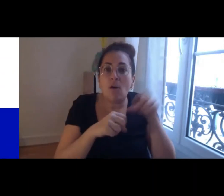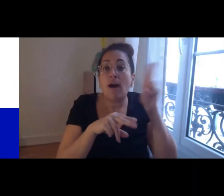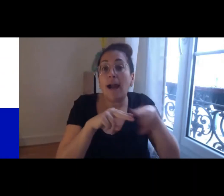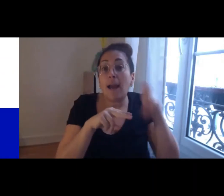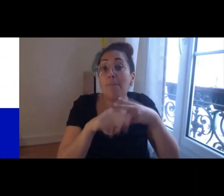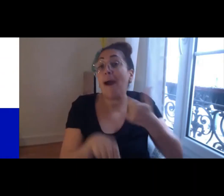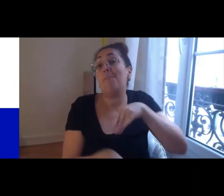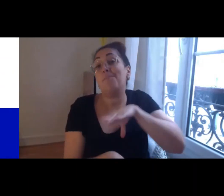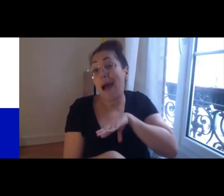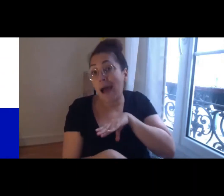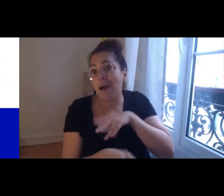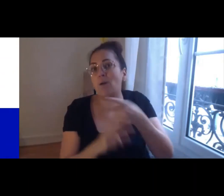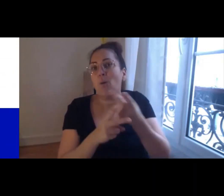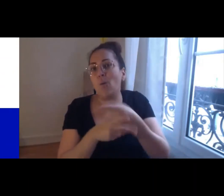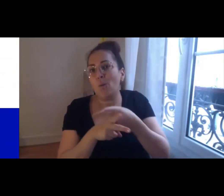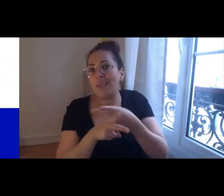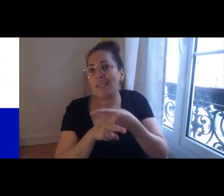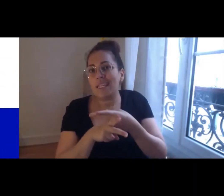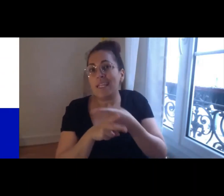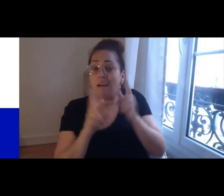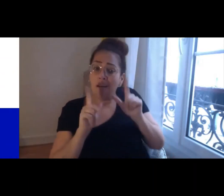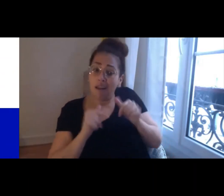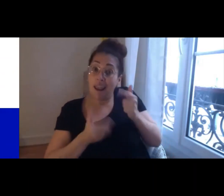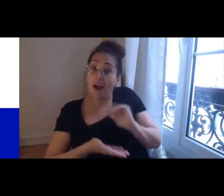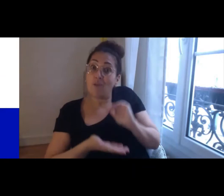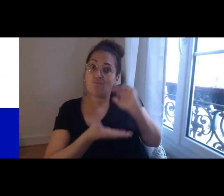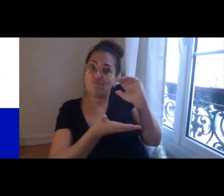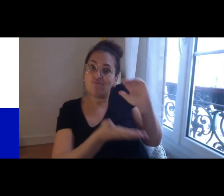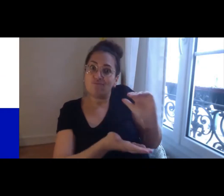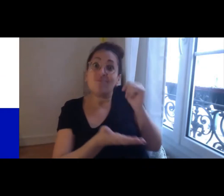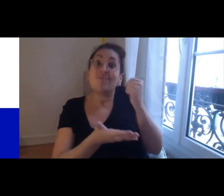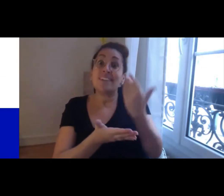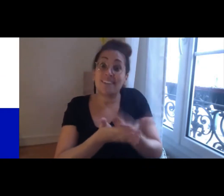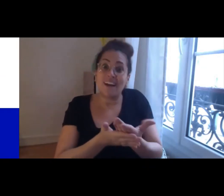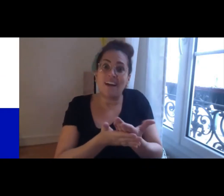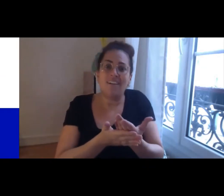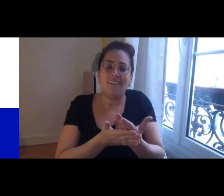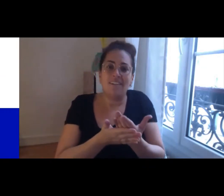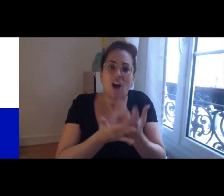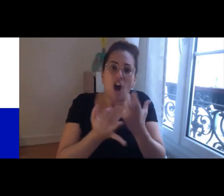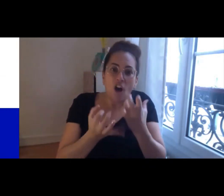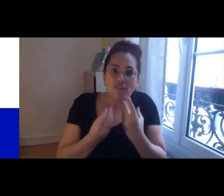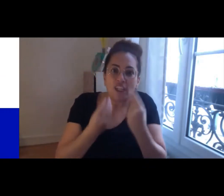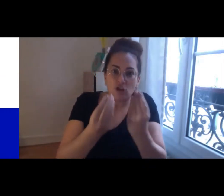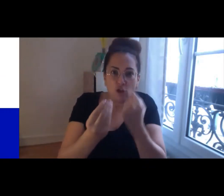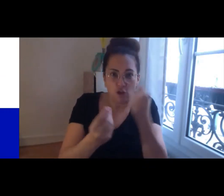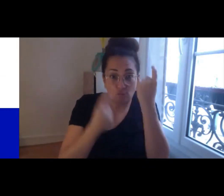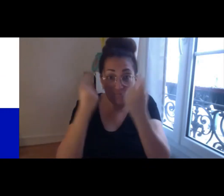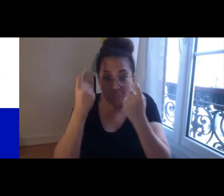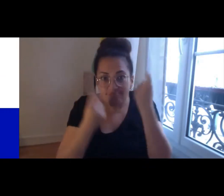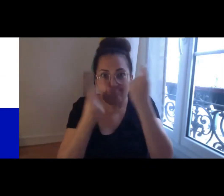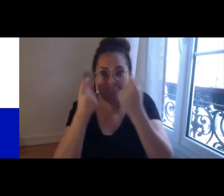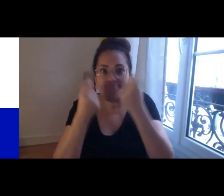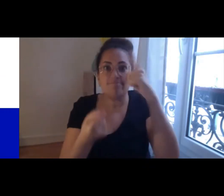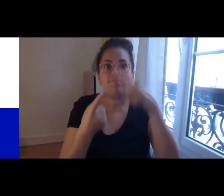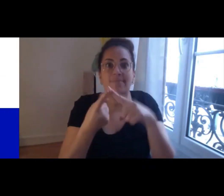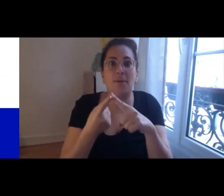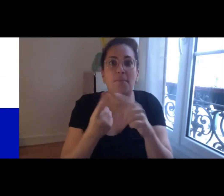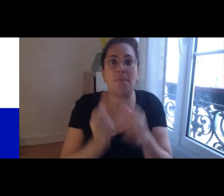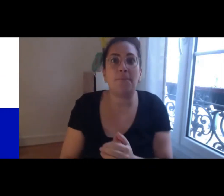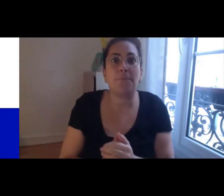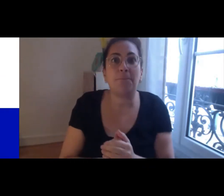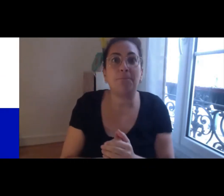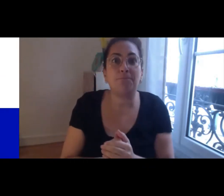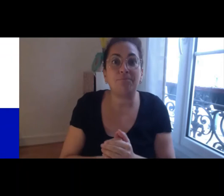intéressant de pouvoir voir le sujet et de pouvoir proposer finalement une réflexion sur ces sujets et il est vrai que ces sujets de